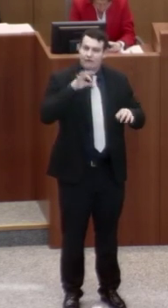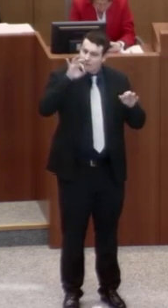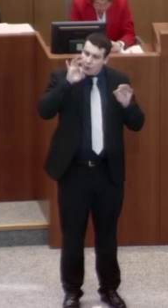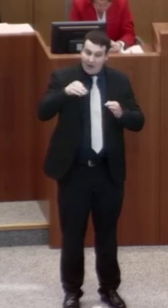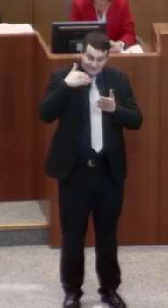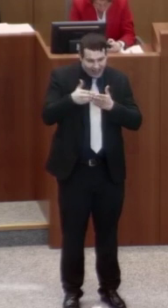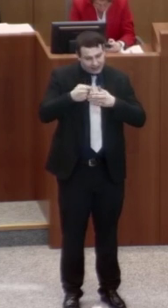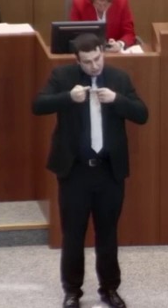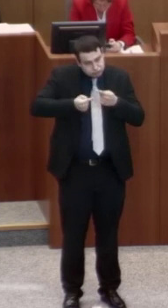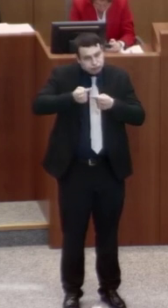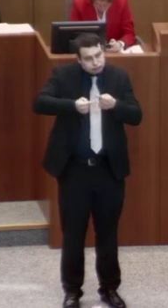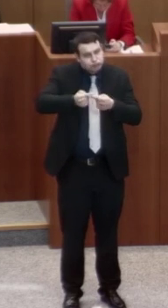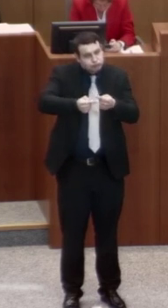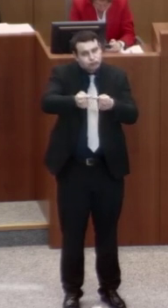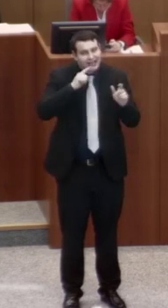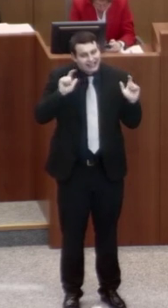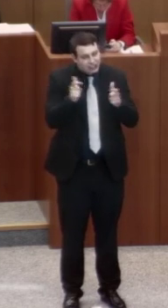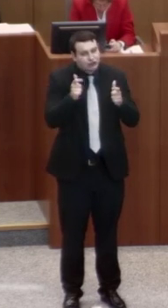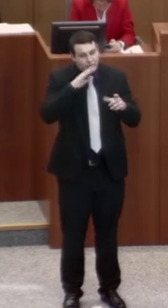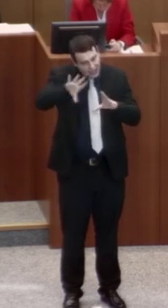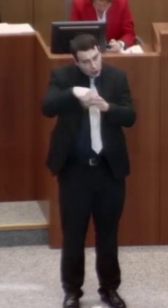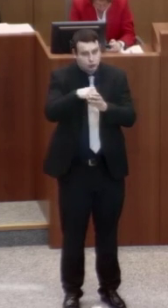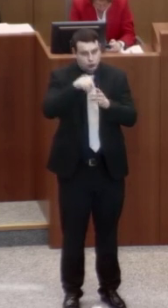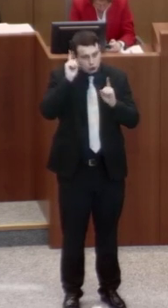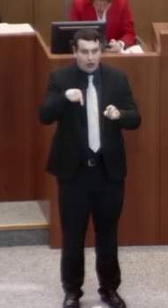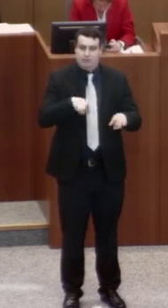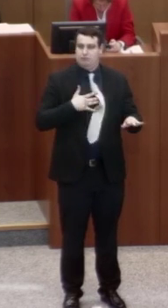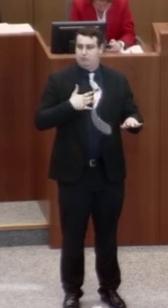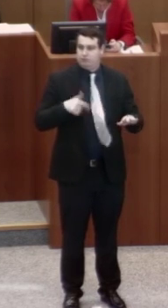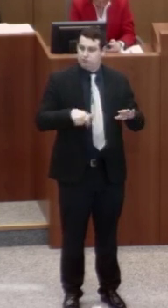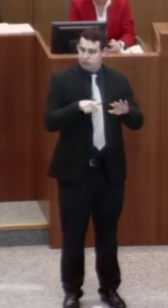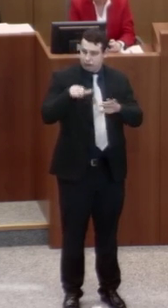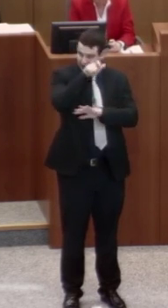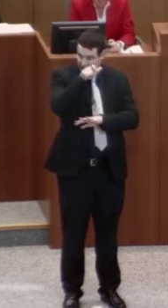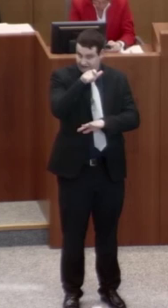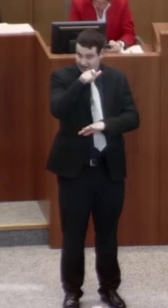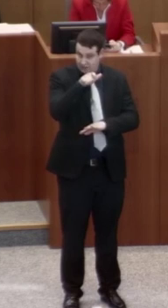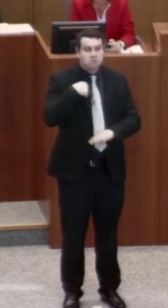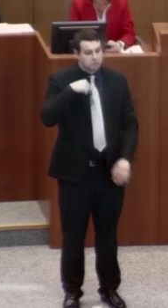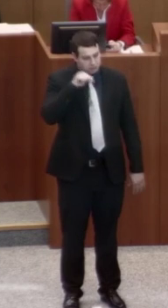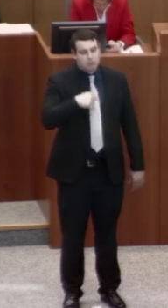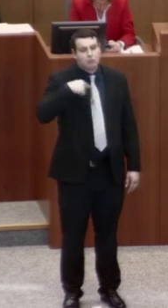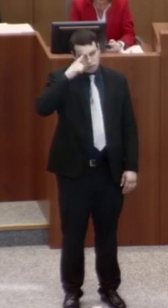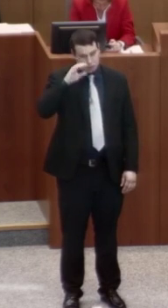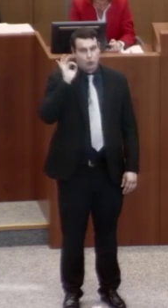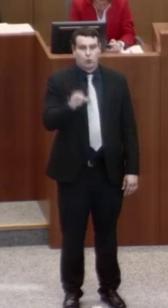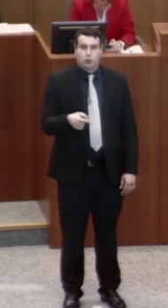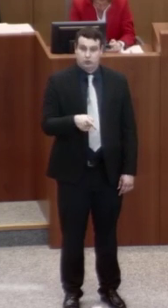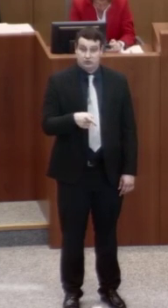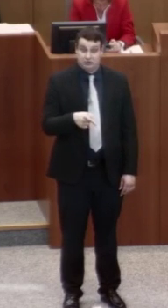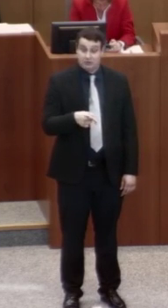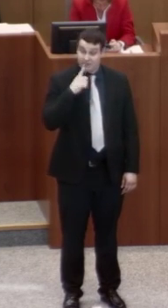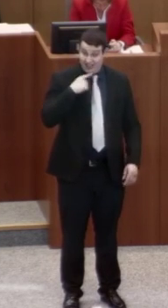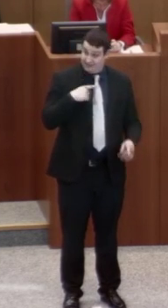für die Weiterentwicklung der gesellschaftlichen Inklusion in unserem Bundesland. Und das halte ich für eine gute Sache. Verbindlichkeit,